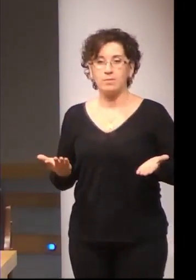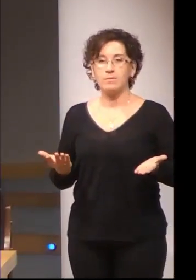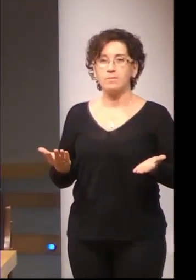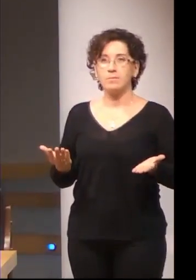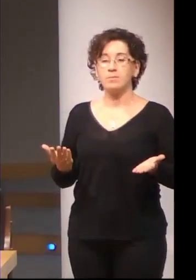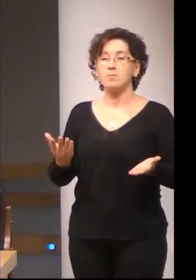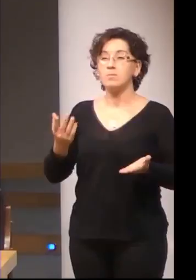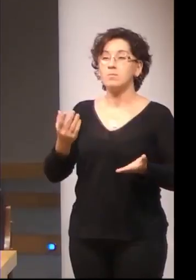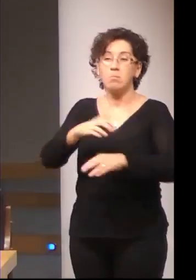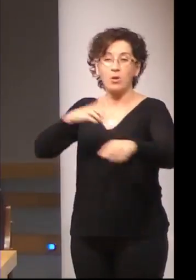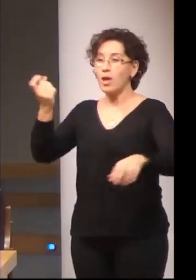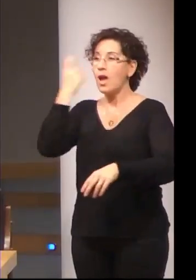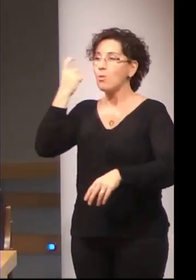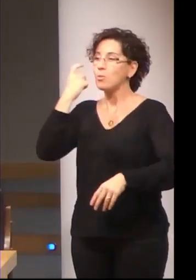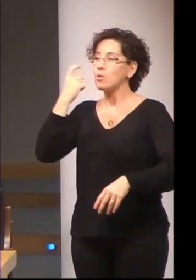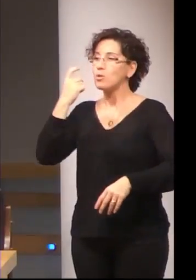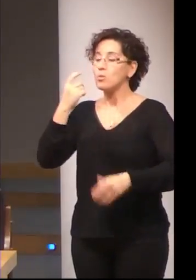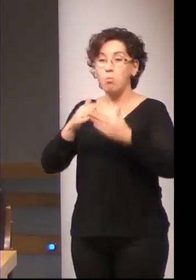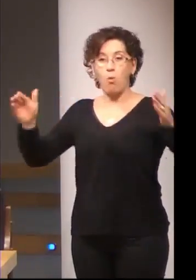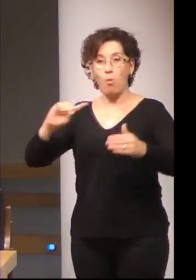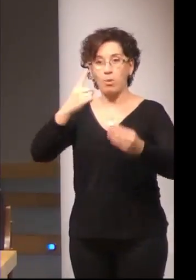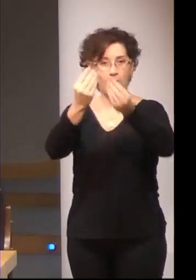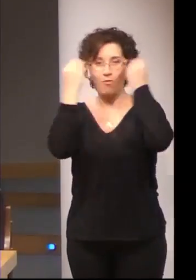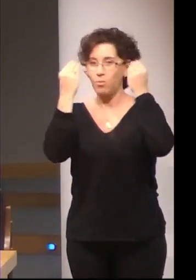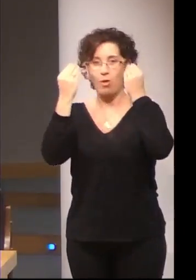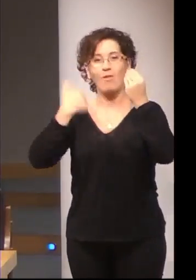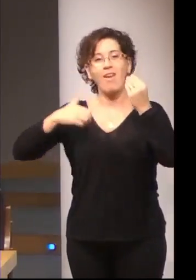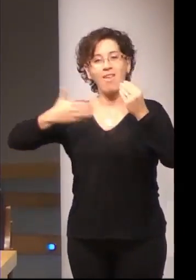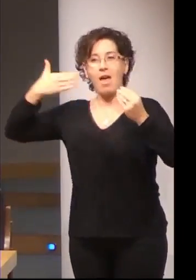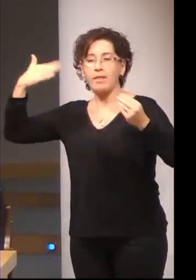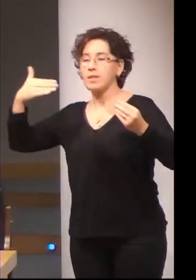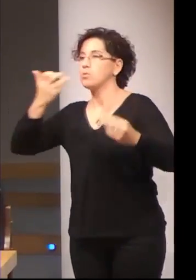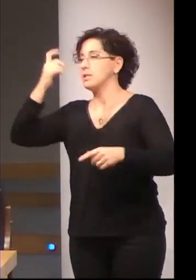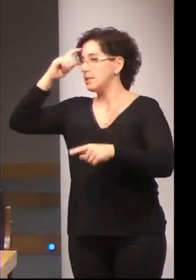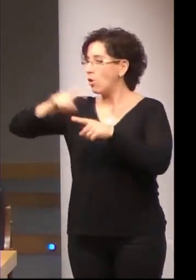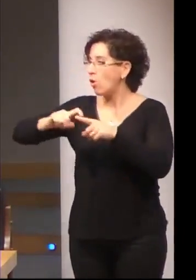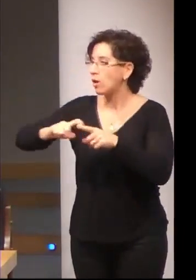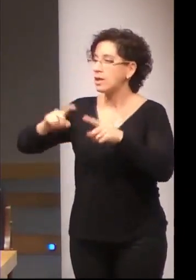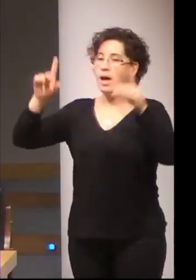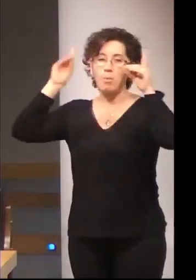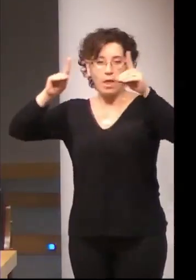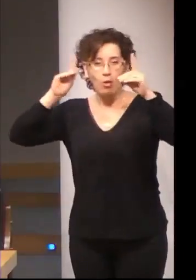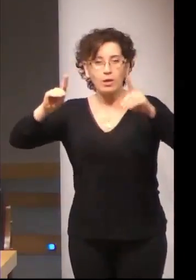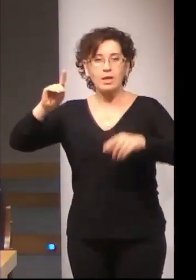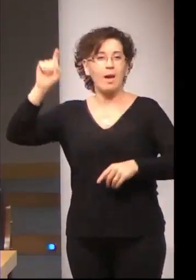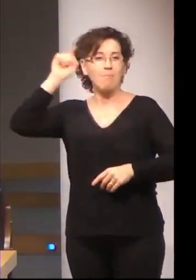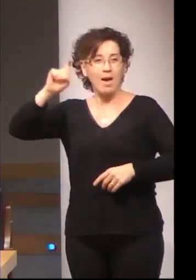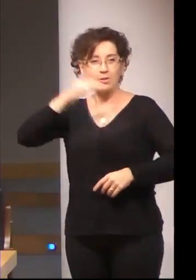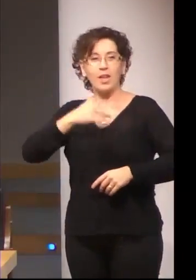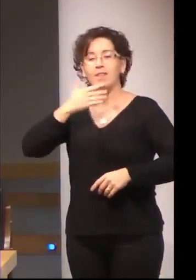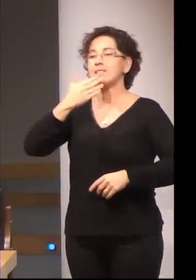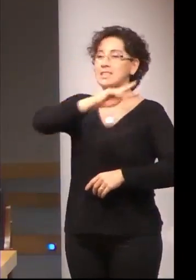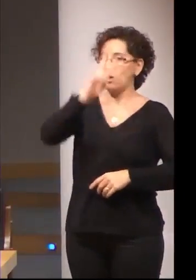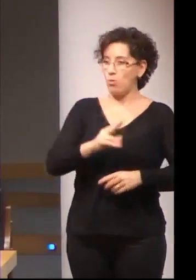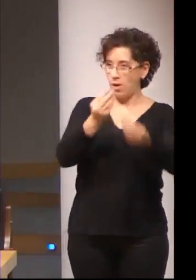segunda formación, psicología, pedagogía, maestro, ha ido cambiando poco a poco. ¿Qué